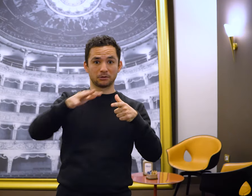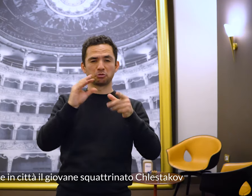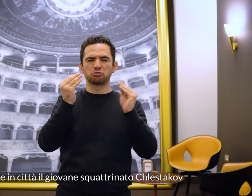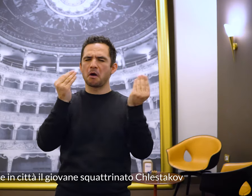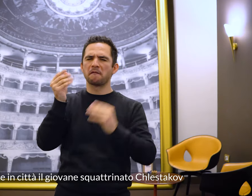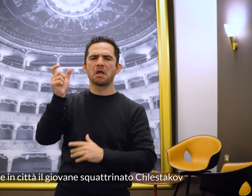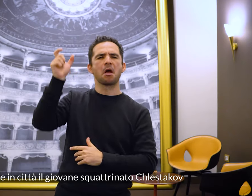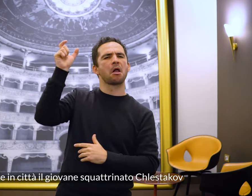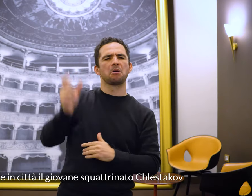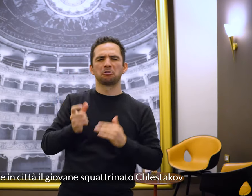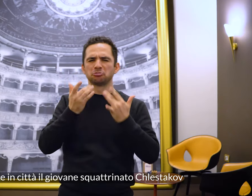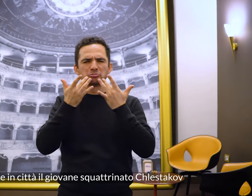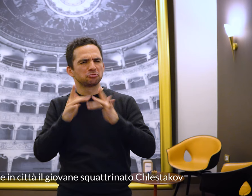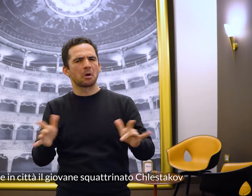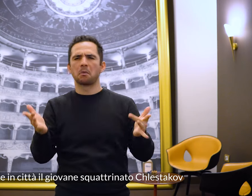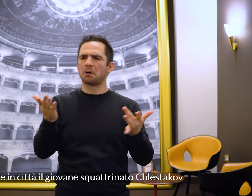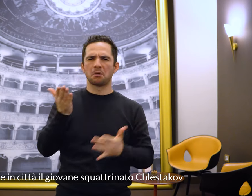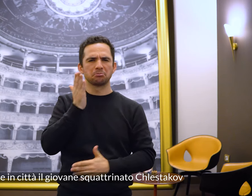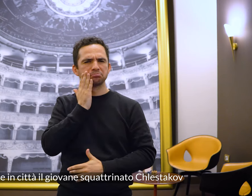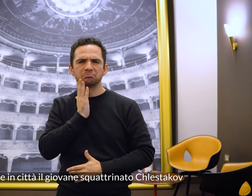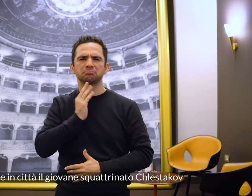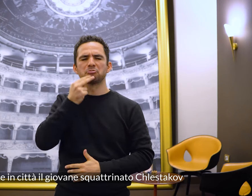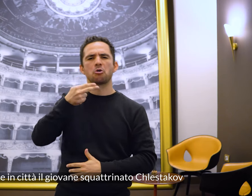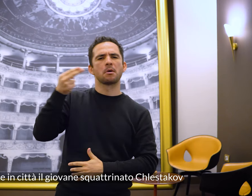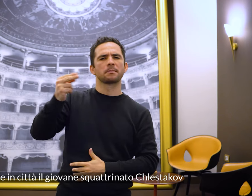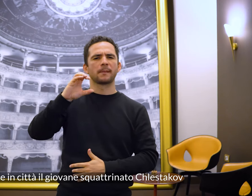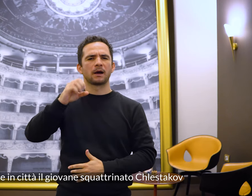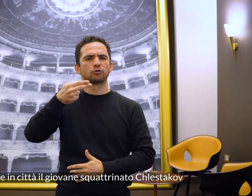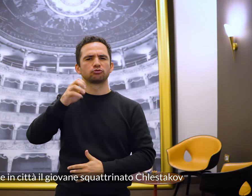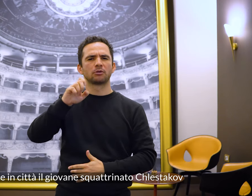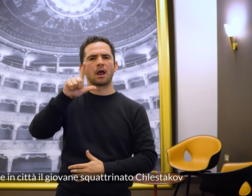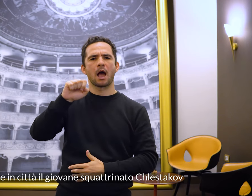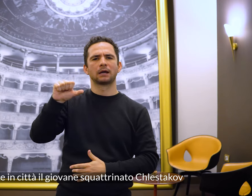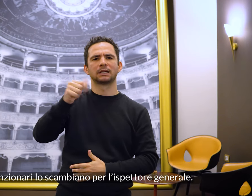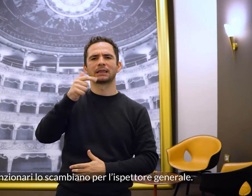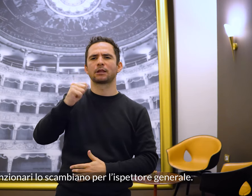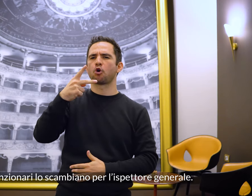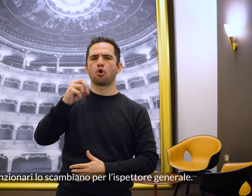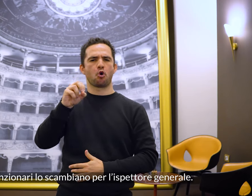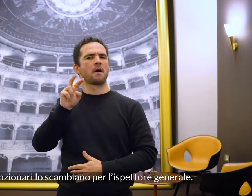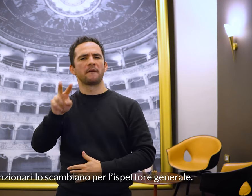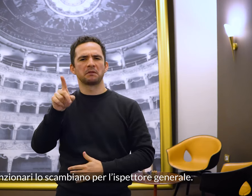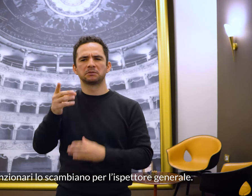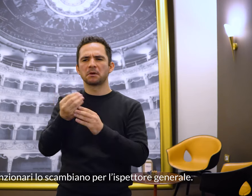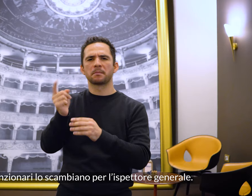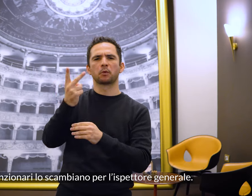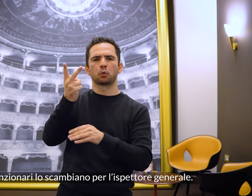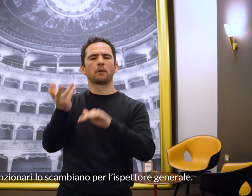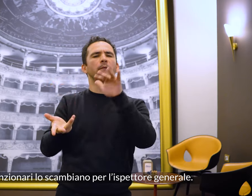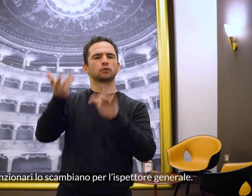Giunge in città il giovane squattrinato Chlestakov e due funzionari lo scambiano per